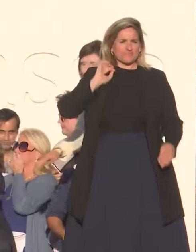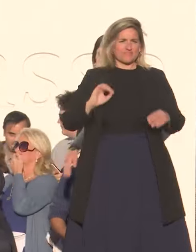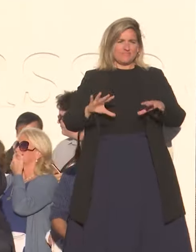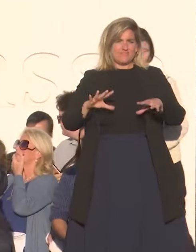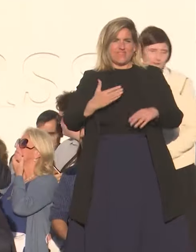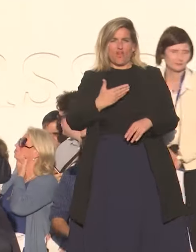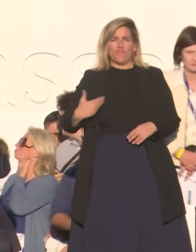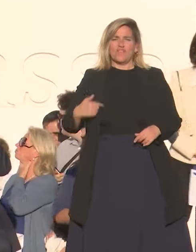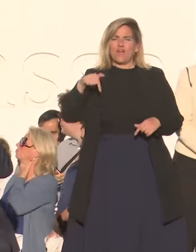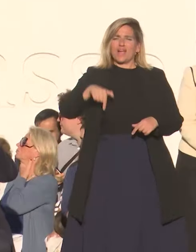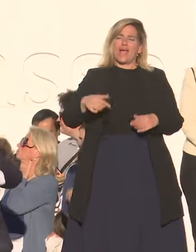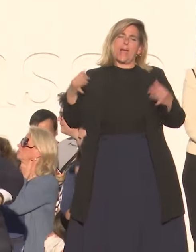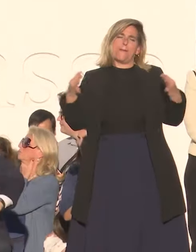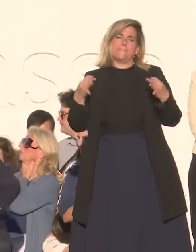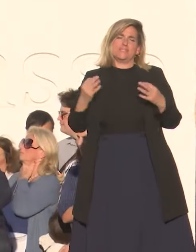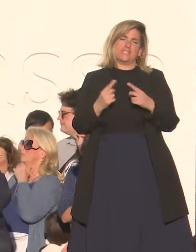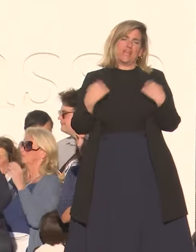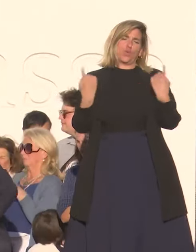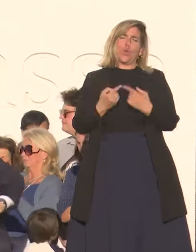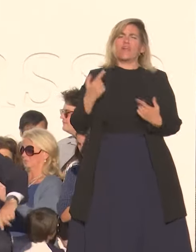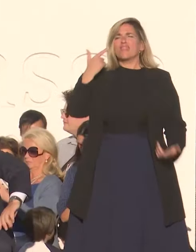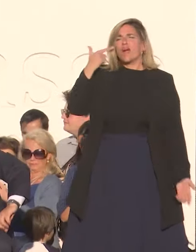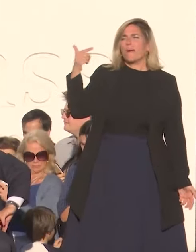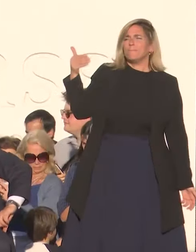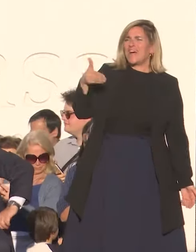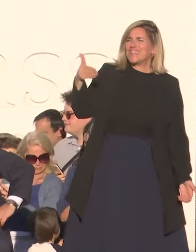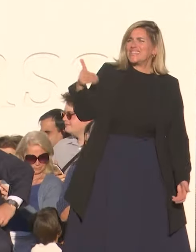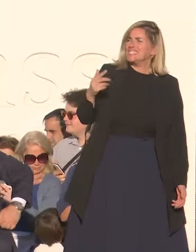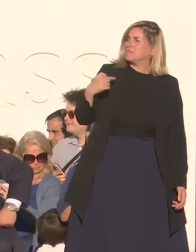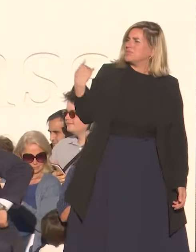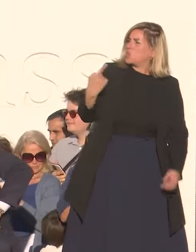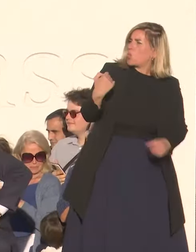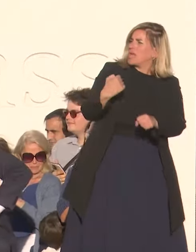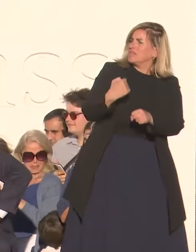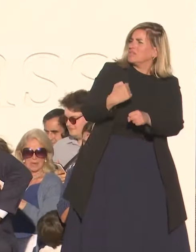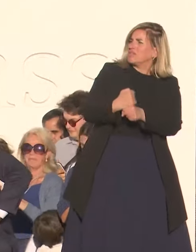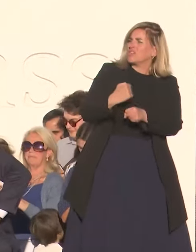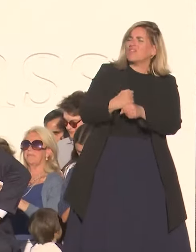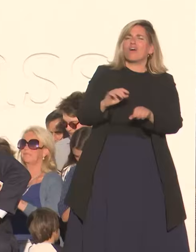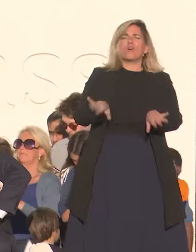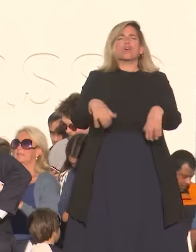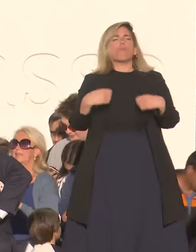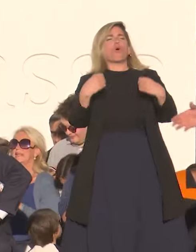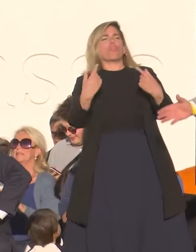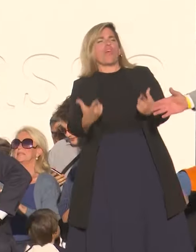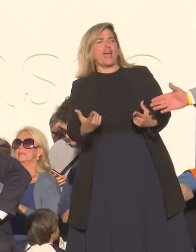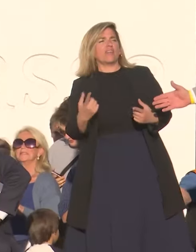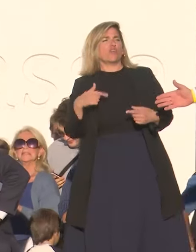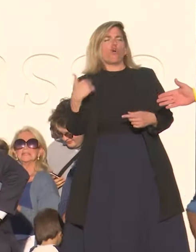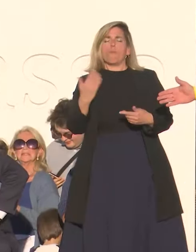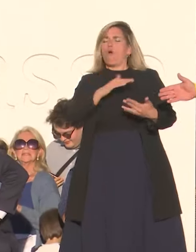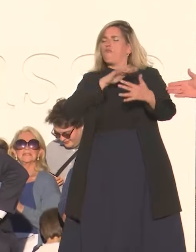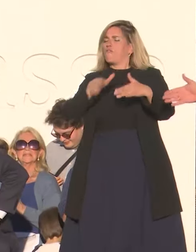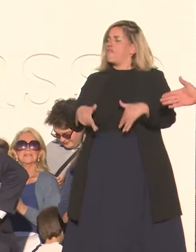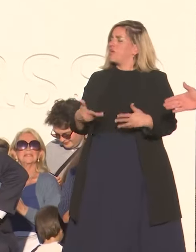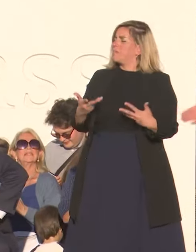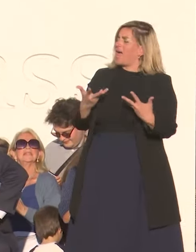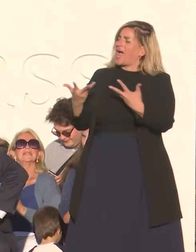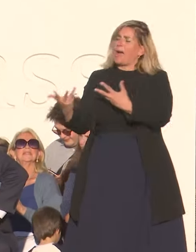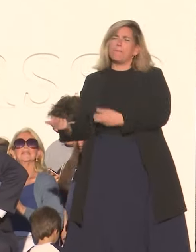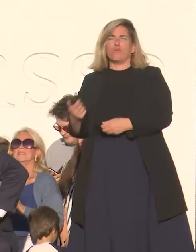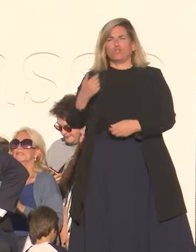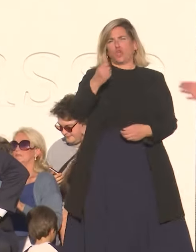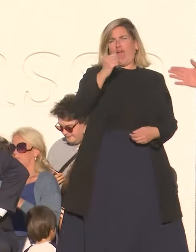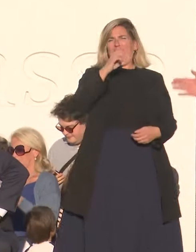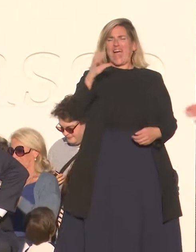en especial nuestra participación no es más que ofrecernos como brazo ejecutor a